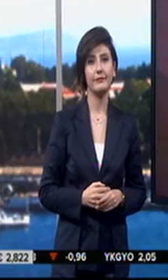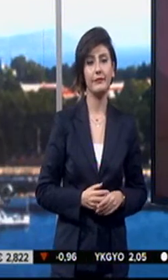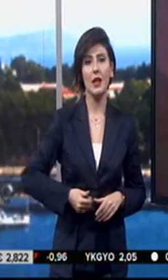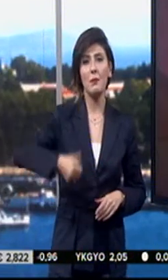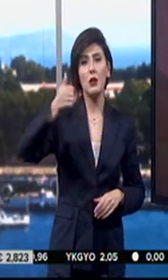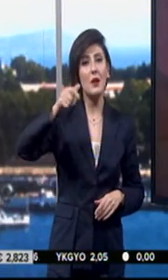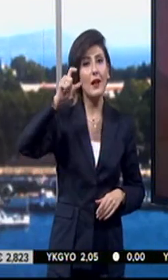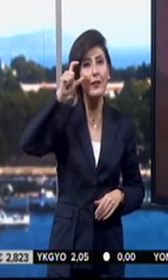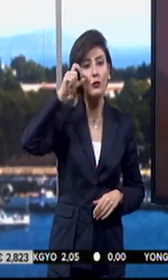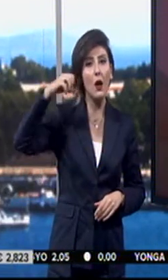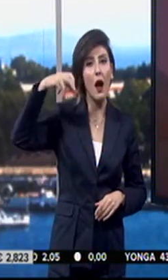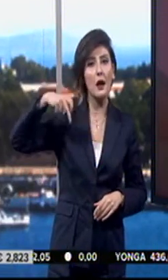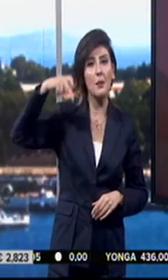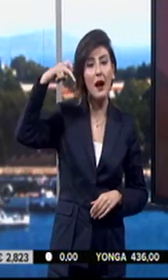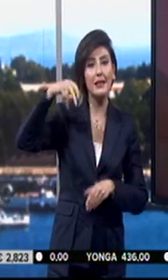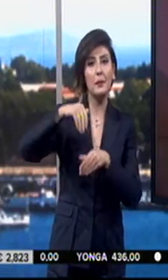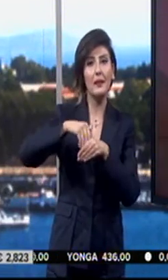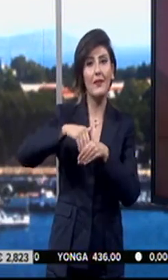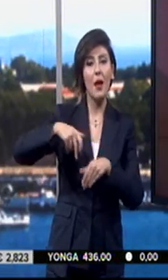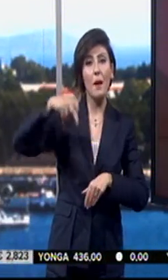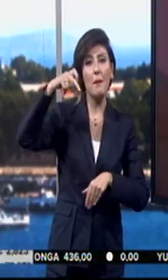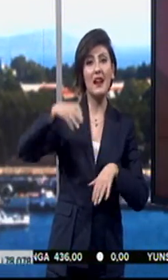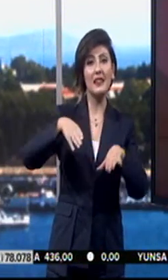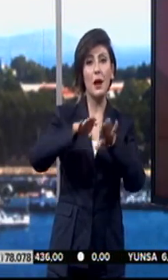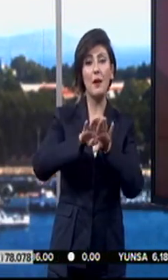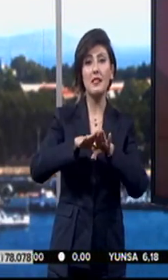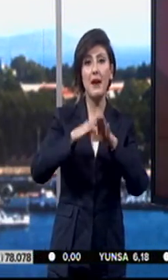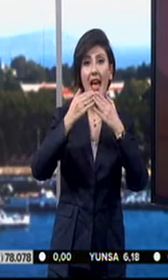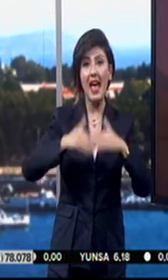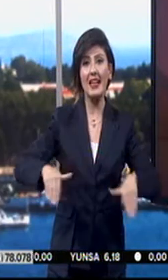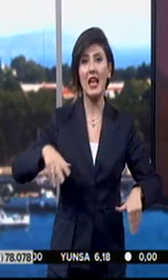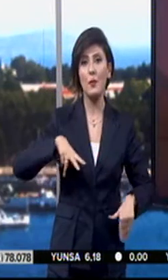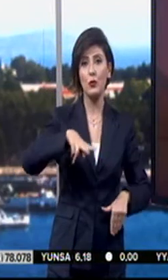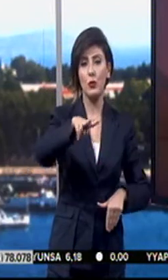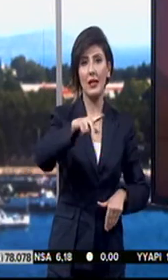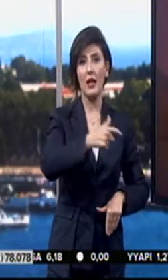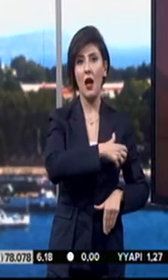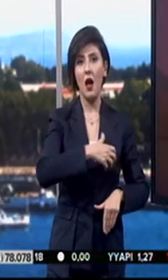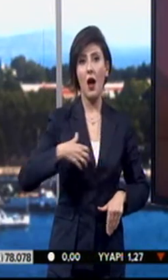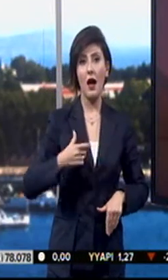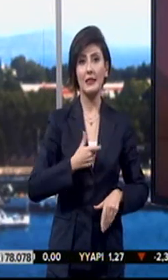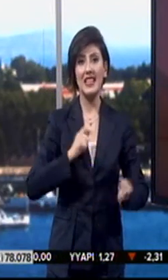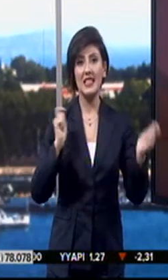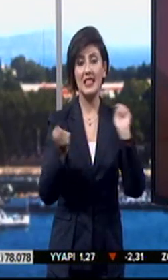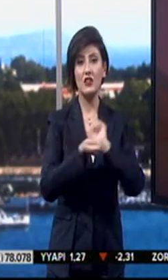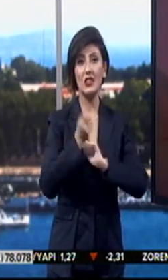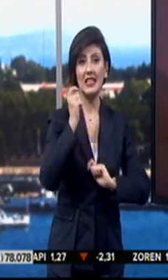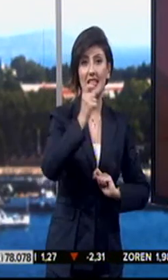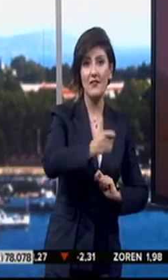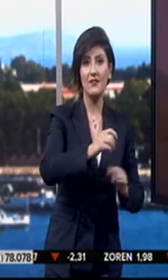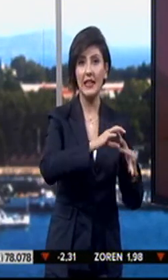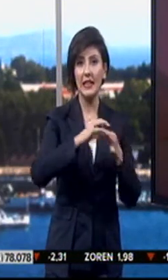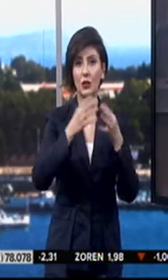Başbakan Ahmet Davutoğlu AK Partili milletvekillerinin parti kapatmaları engellemeye yönelik anayasa değişiklik